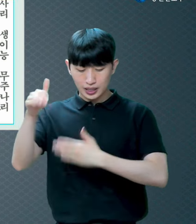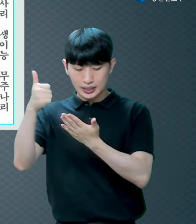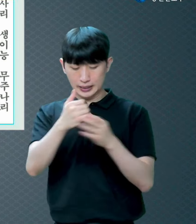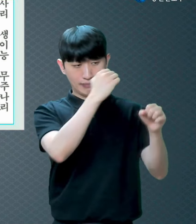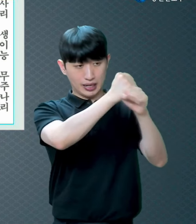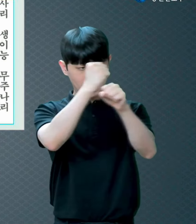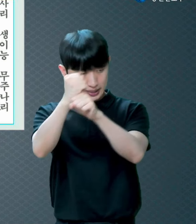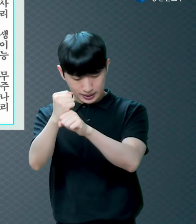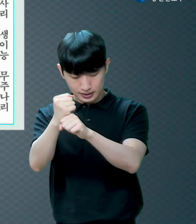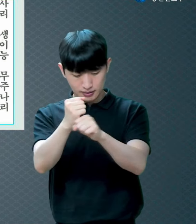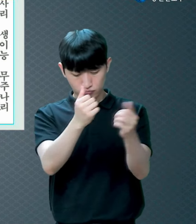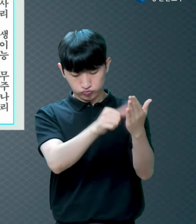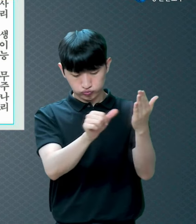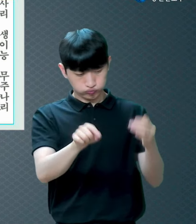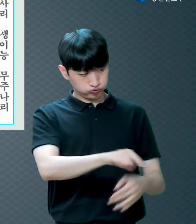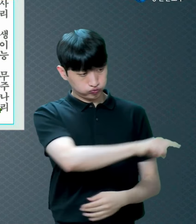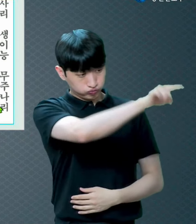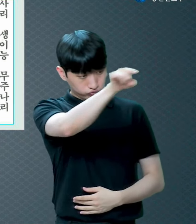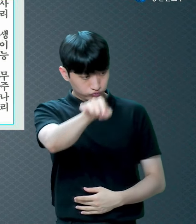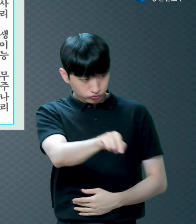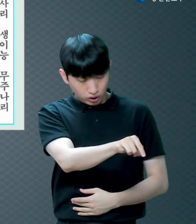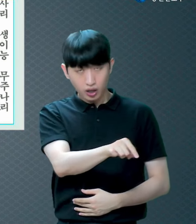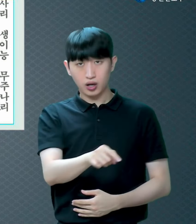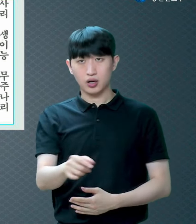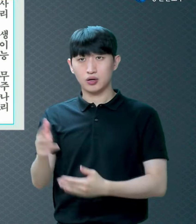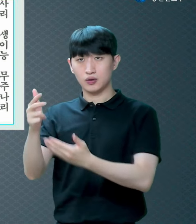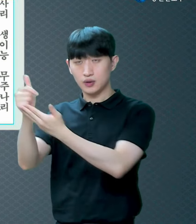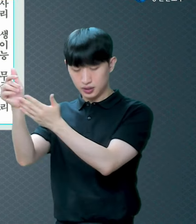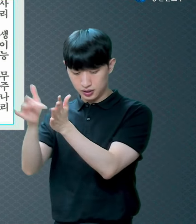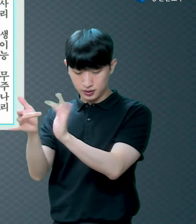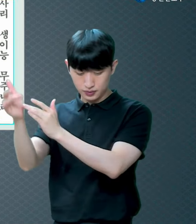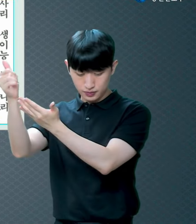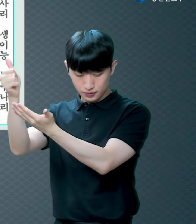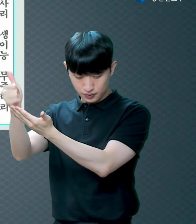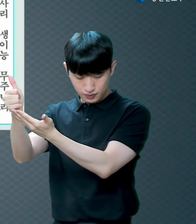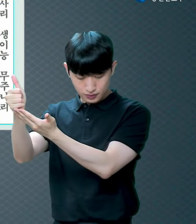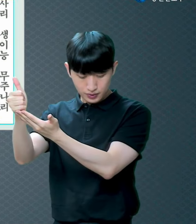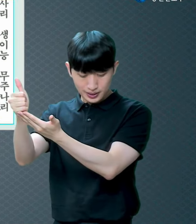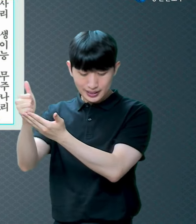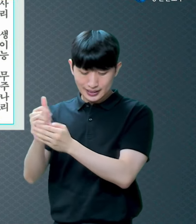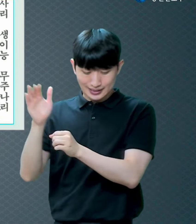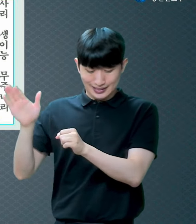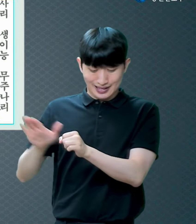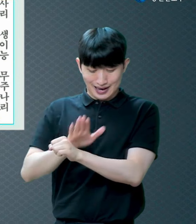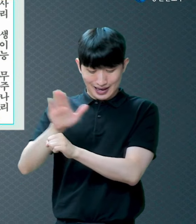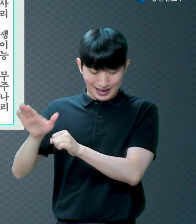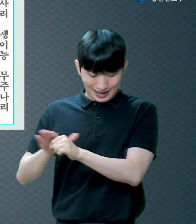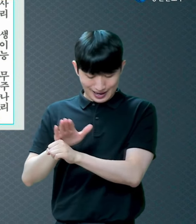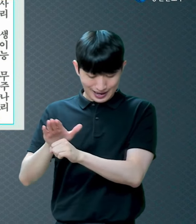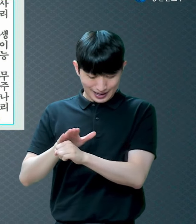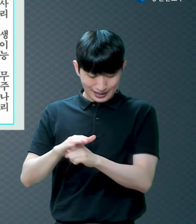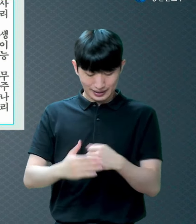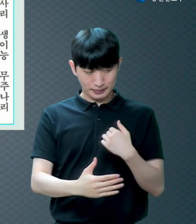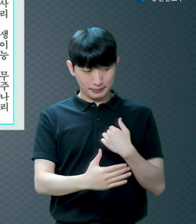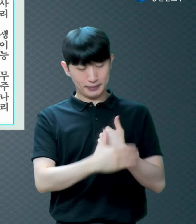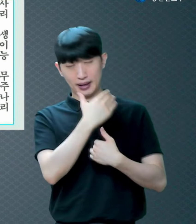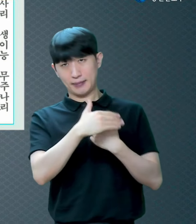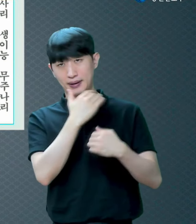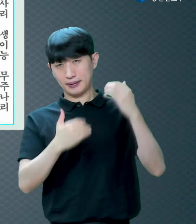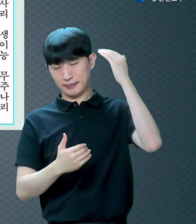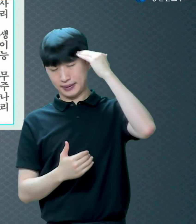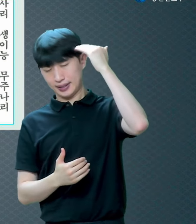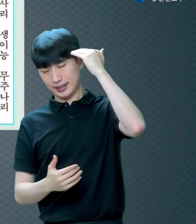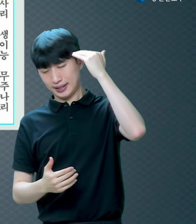그리스도 예수 안에 있는 하나님의 사랑에서 끊을 수 없다 나를